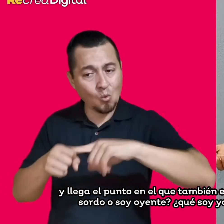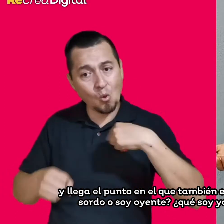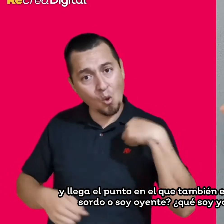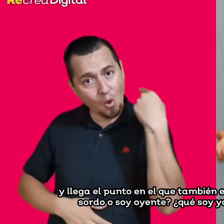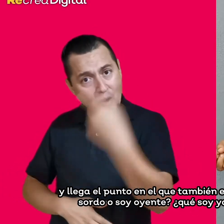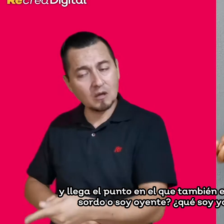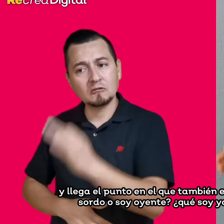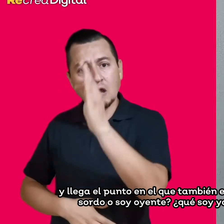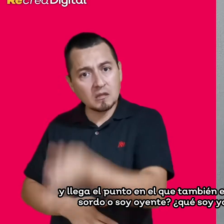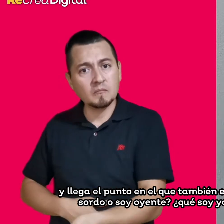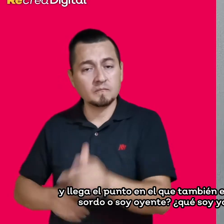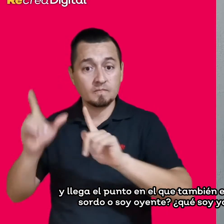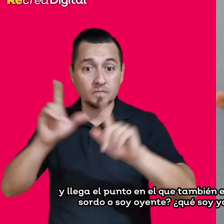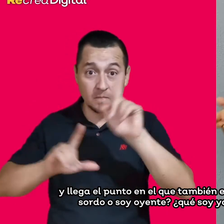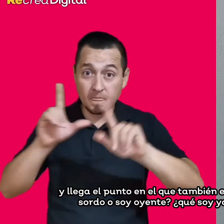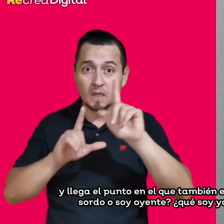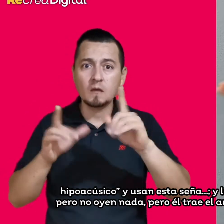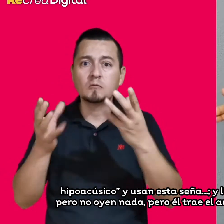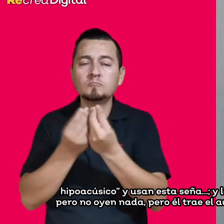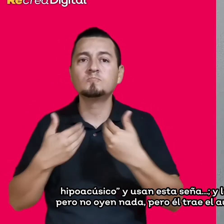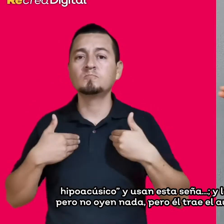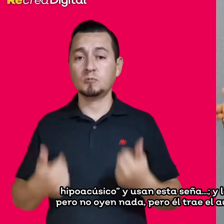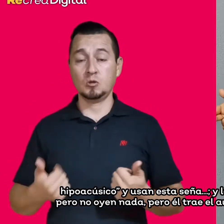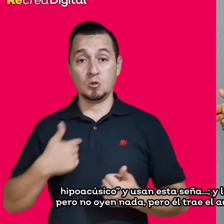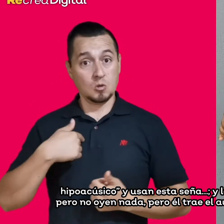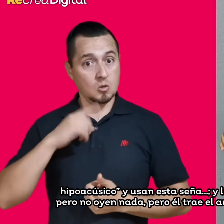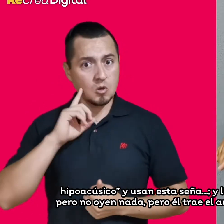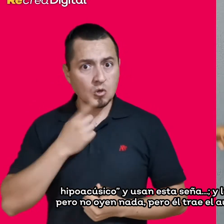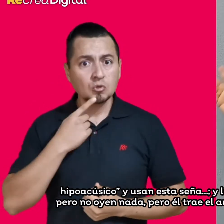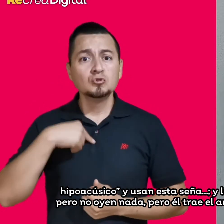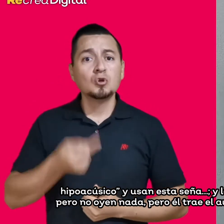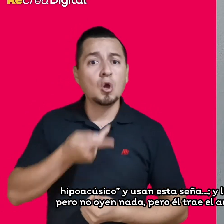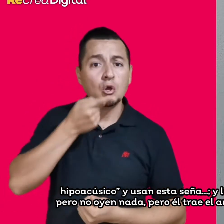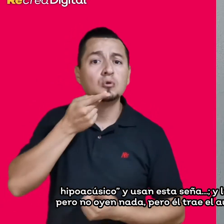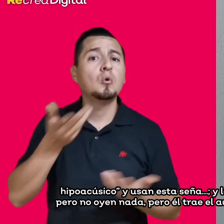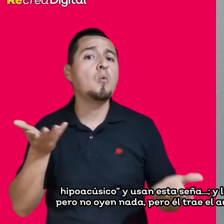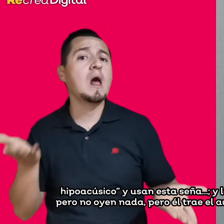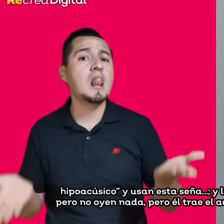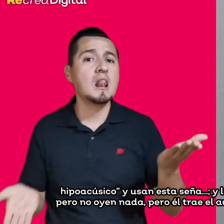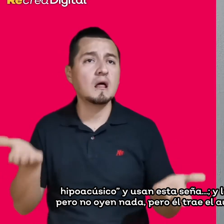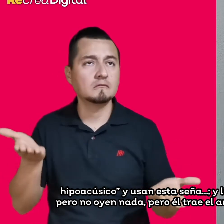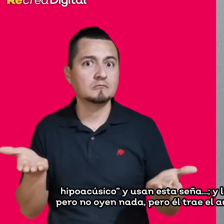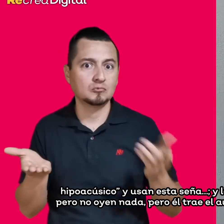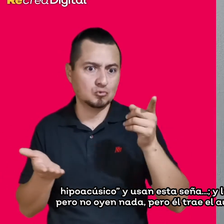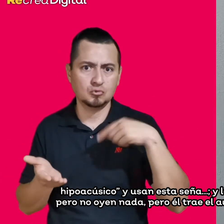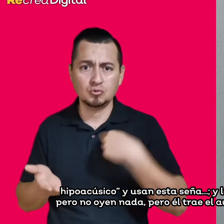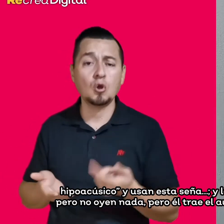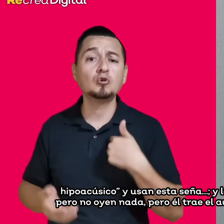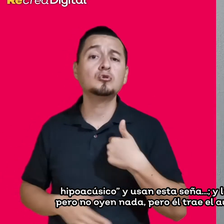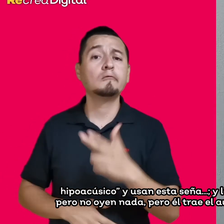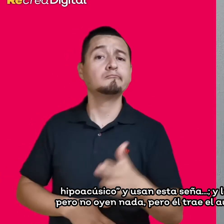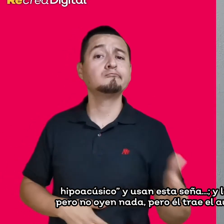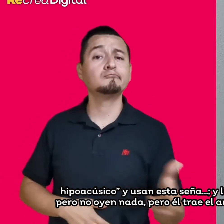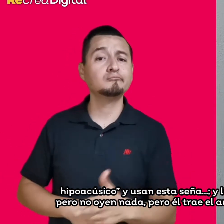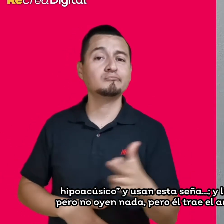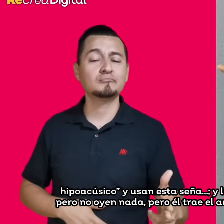soy yo? Pero algunos dicen, soy hipoacúsico y usan esta seña. Y los ves a los niños con audífonos, pero no oye